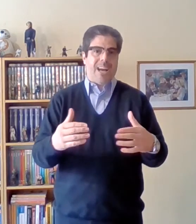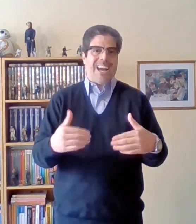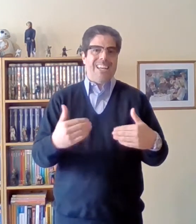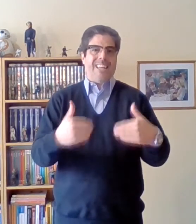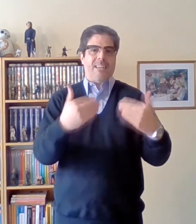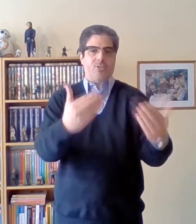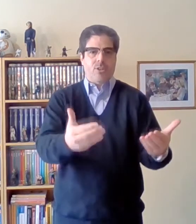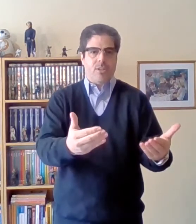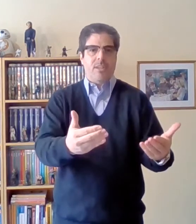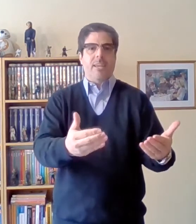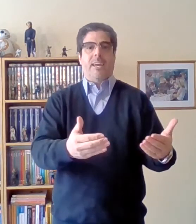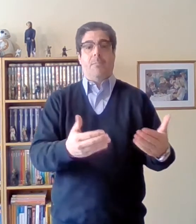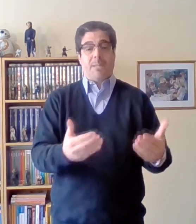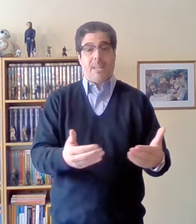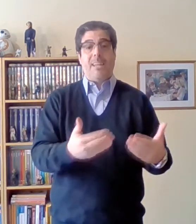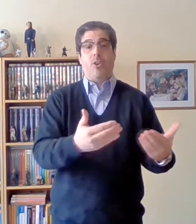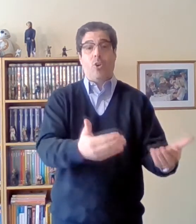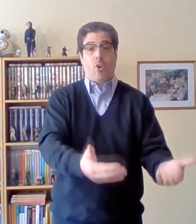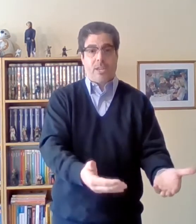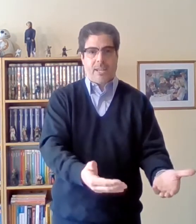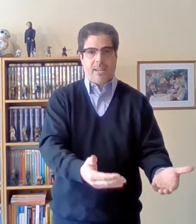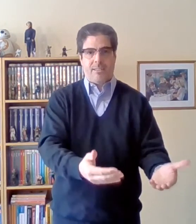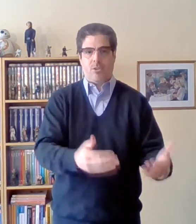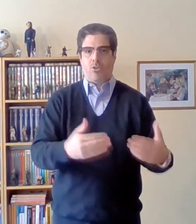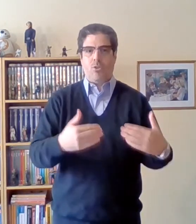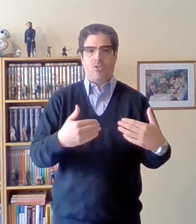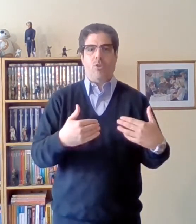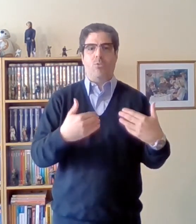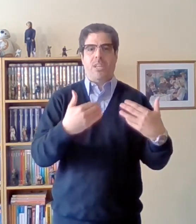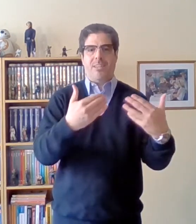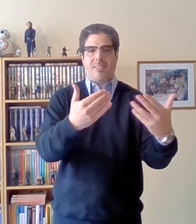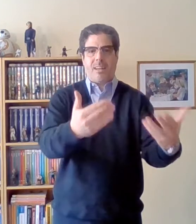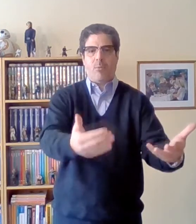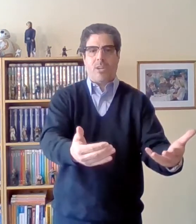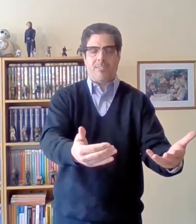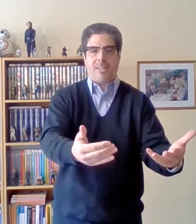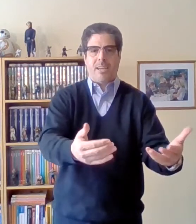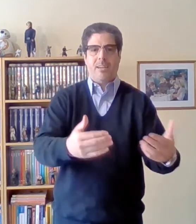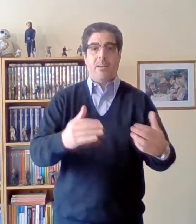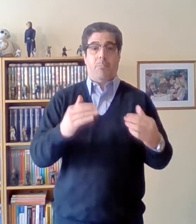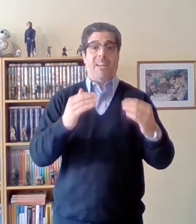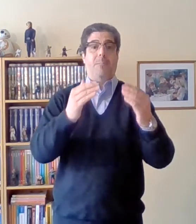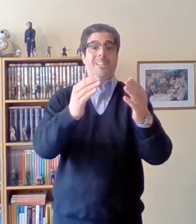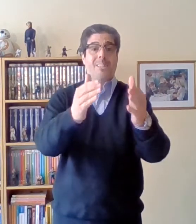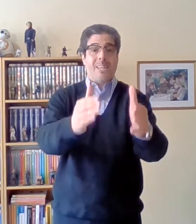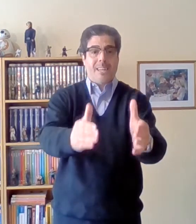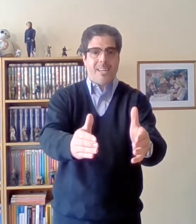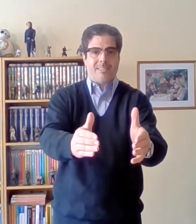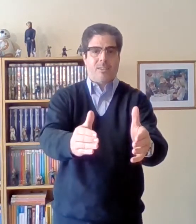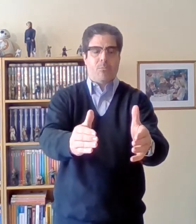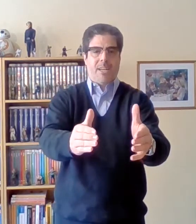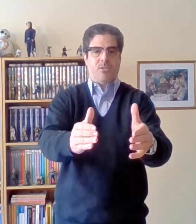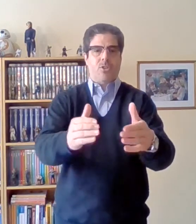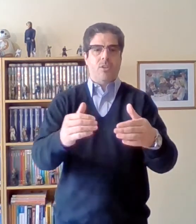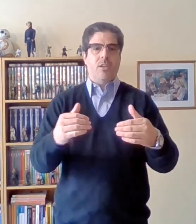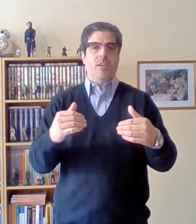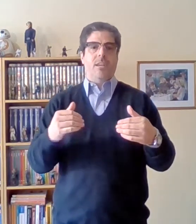alienación en materia ideológica es decir todo eso lo utiliza la burguesía para mantener esa dominación y